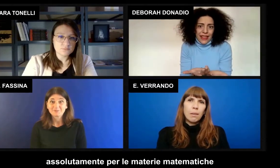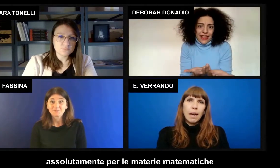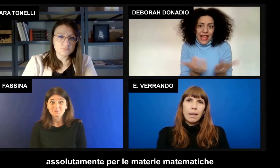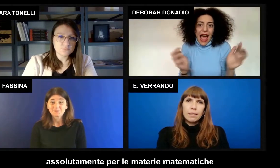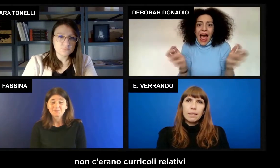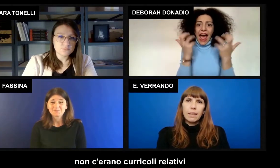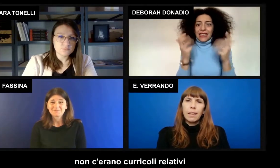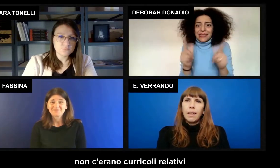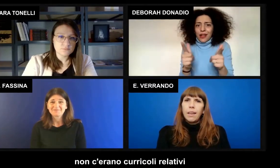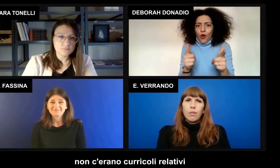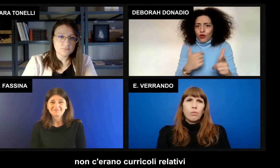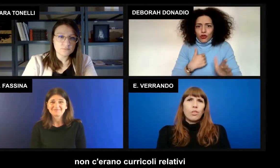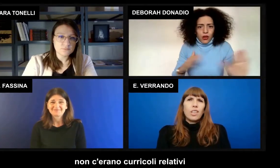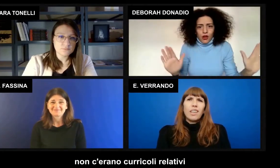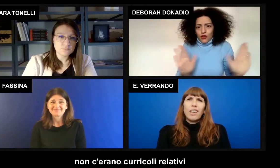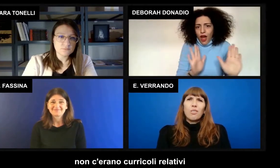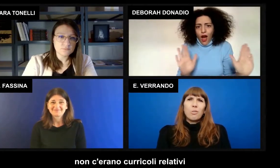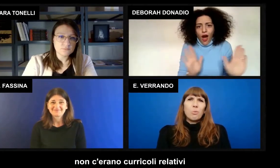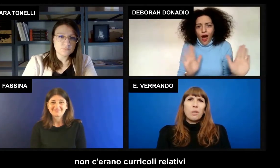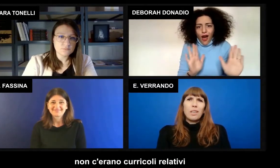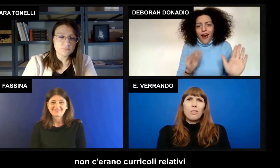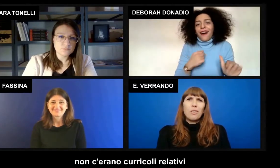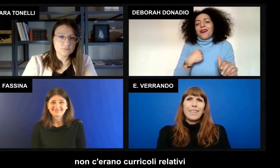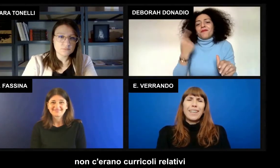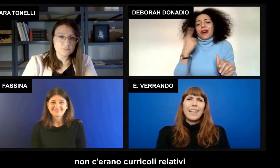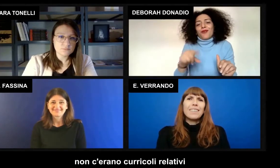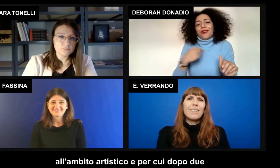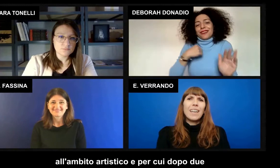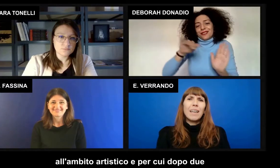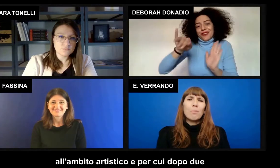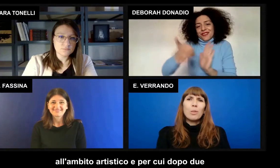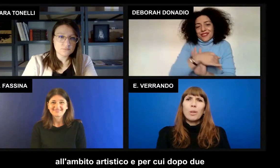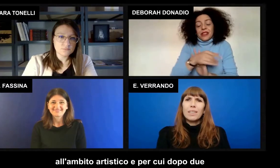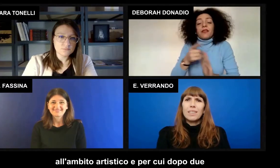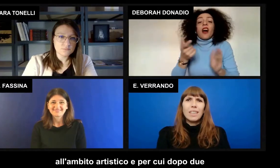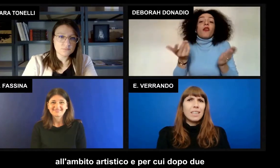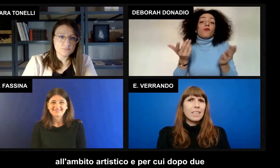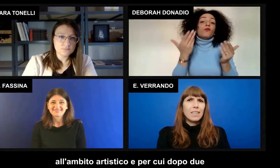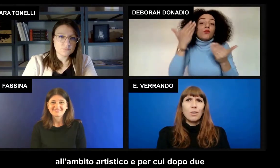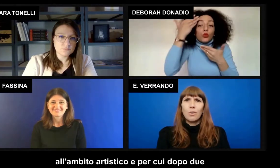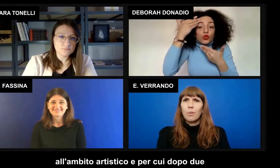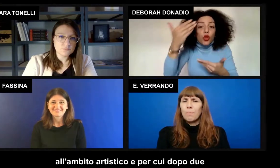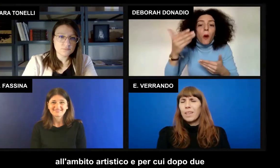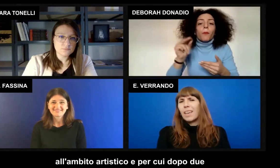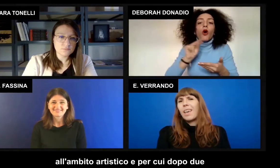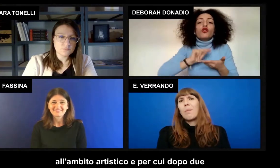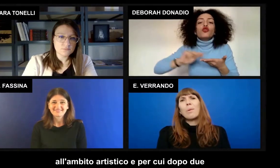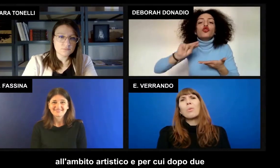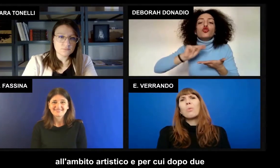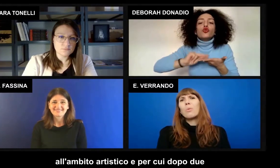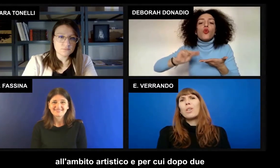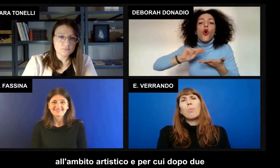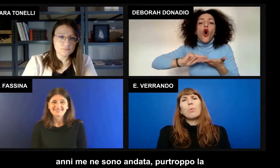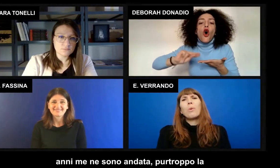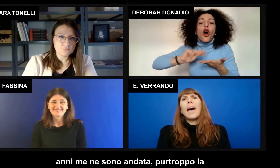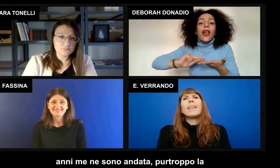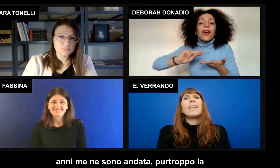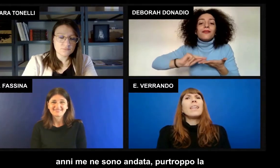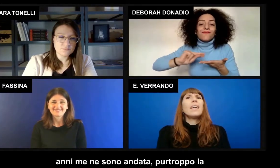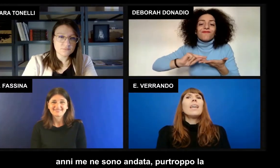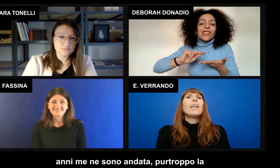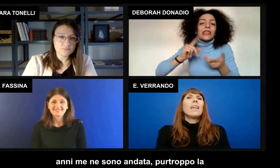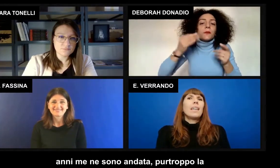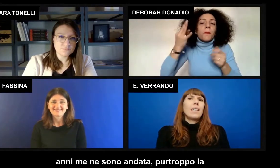matematiche, non c'erano curricoli relativi all'ambito artistico e per cui dopo due